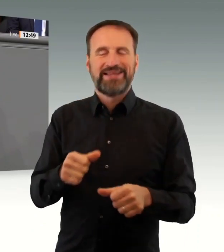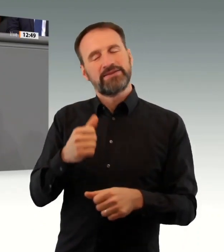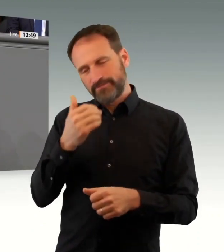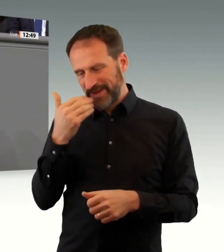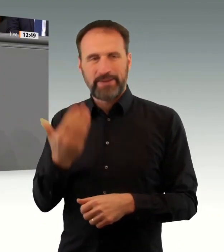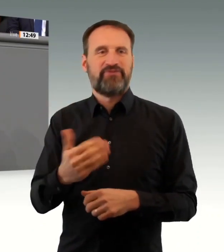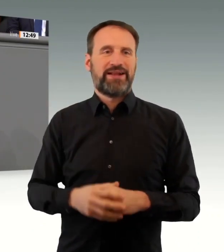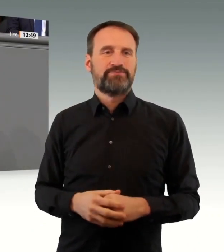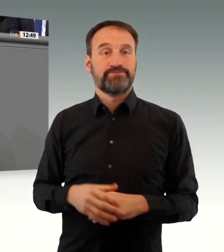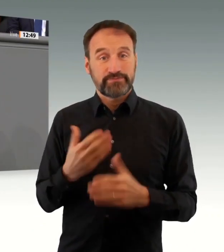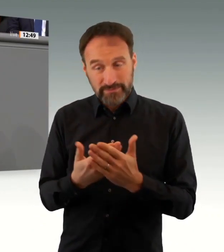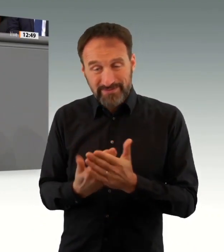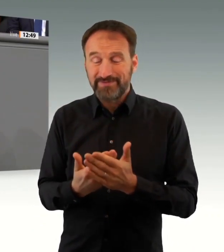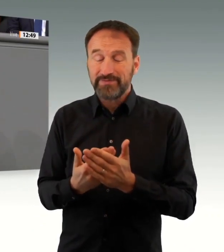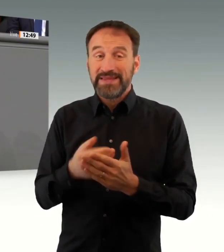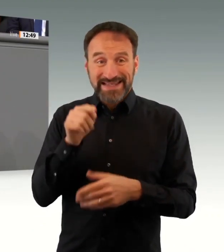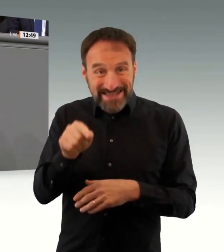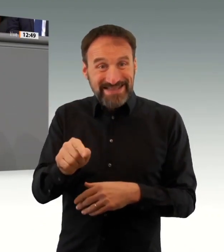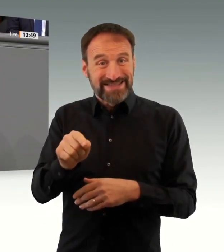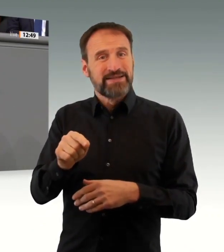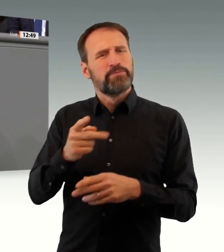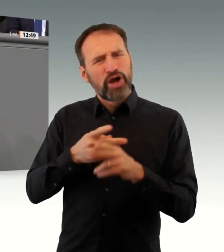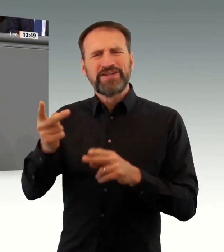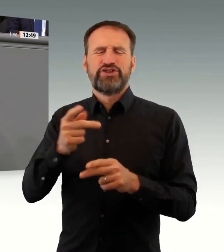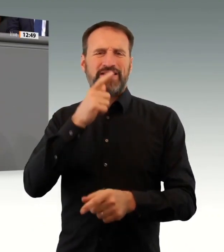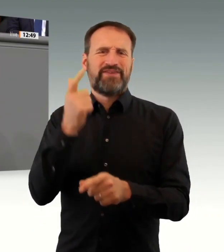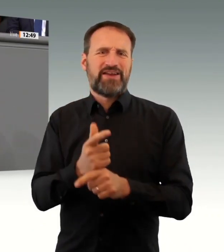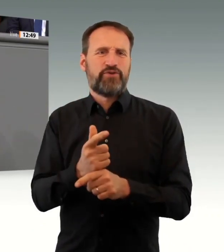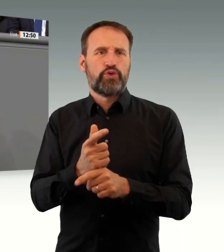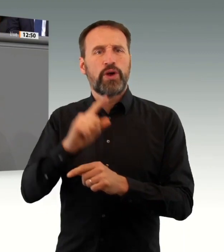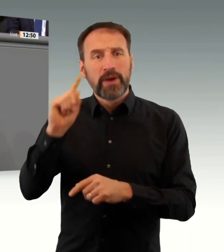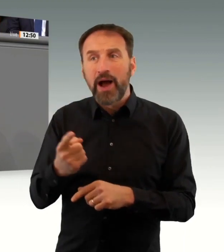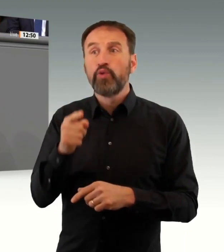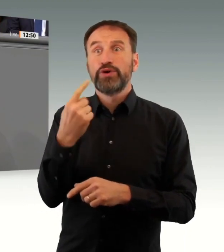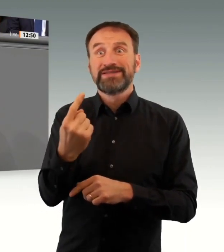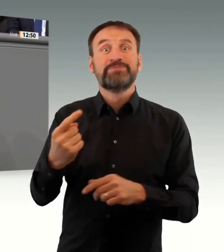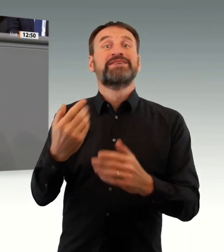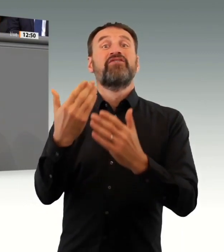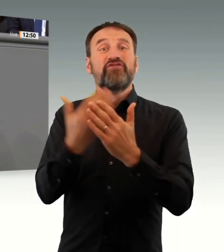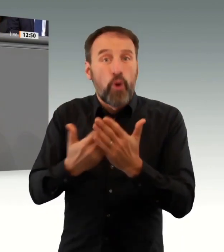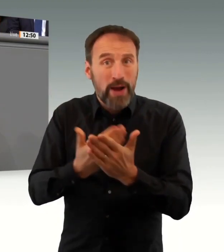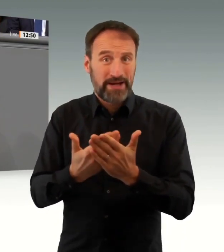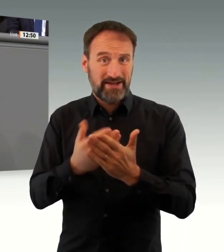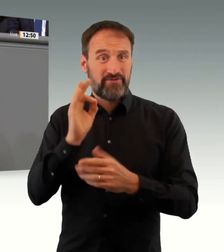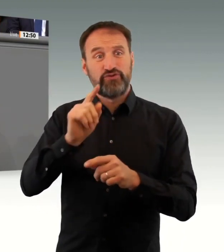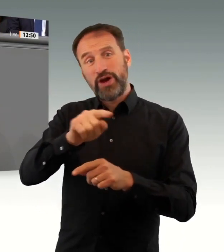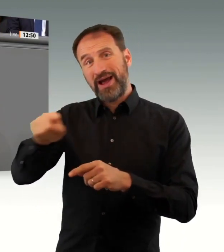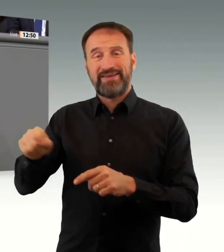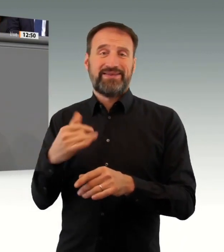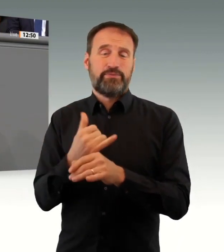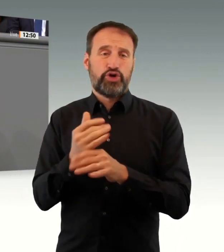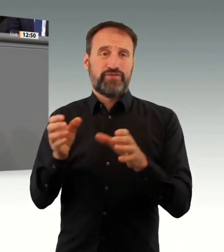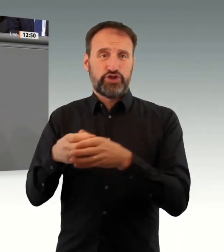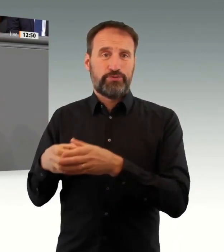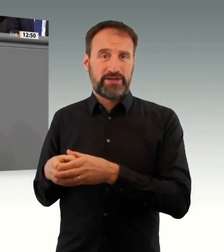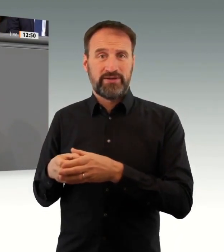leisten in dieser Pandemie, werden es nicht schaffen. Raus aus der Pandemie! Das wollen wir